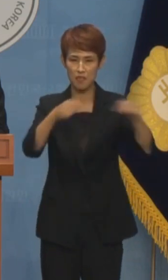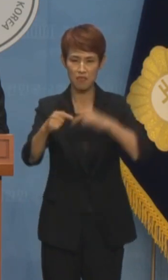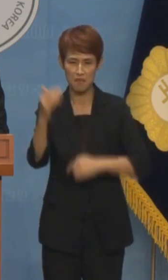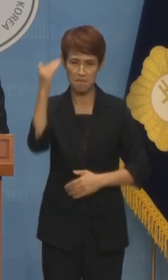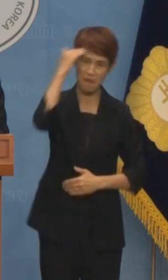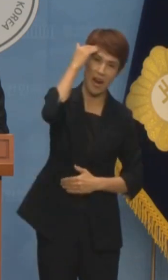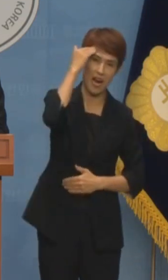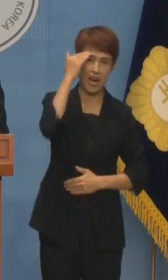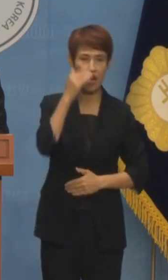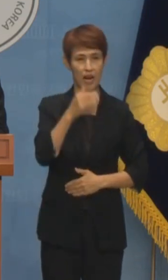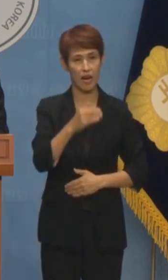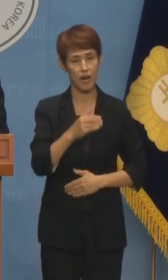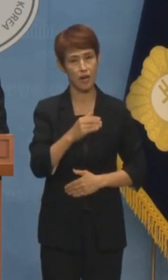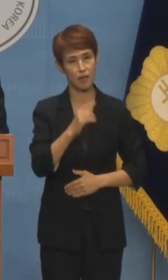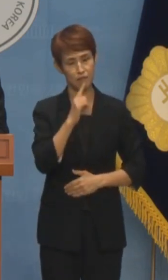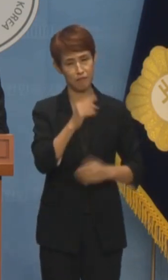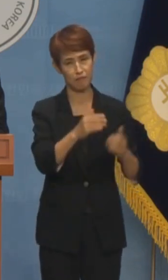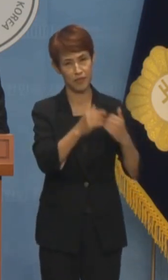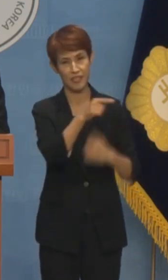생떼를 쓰고 있습니다.